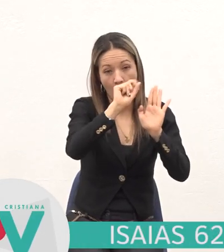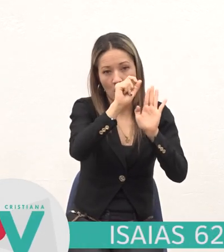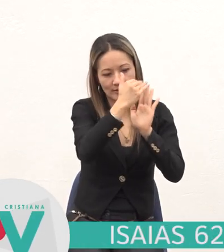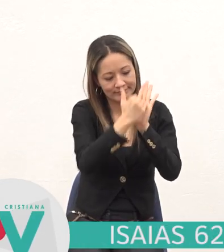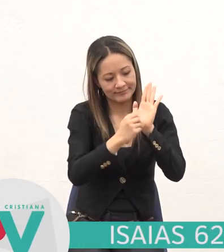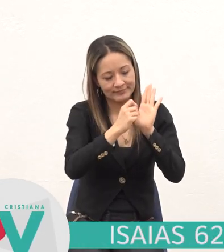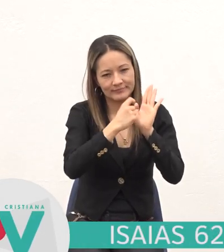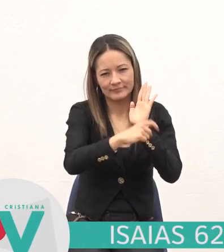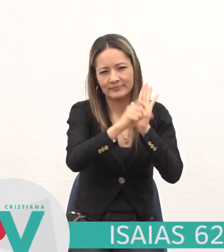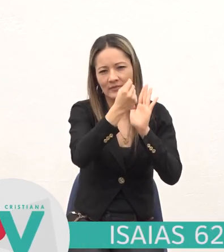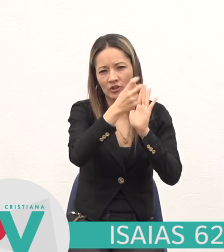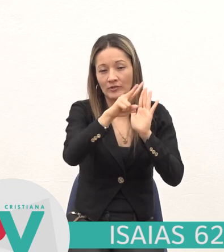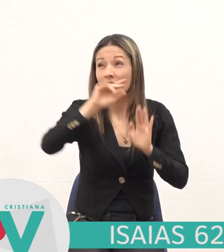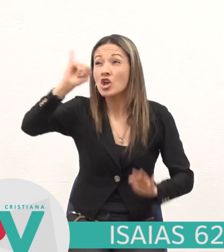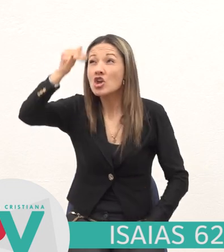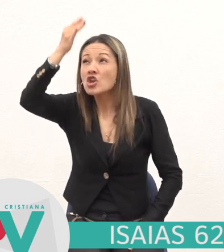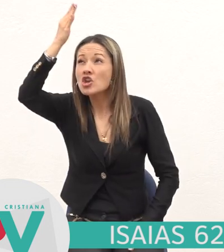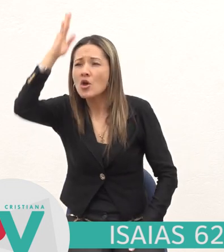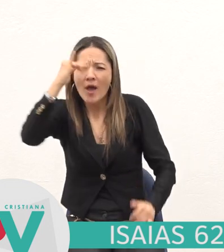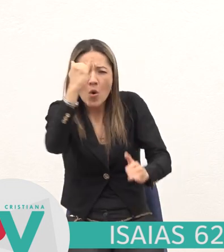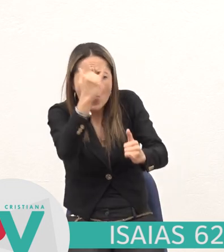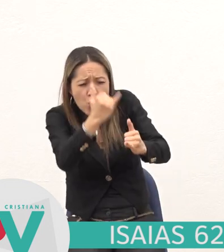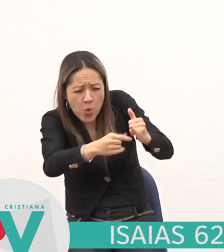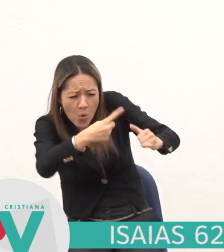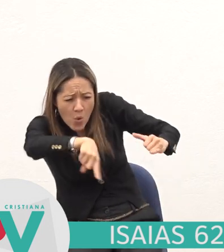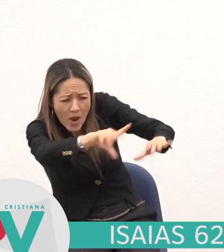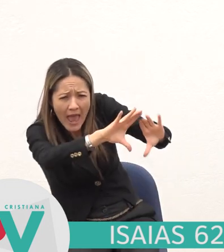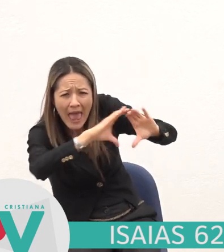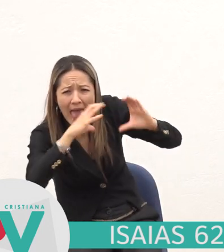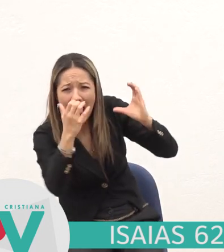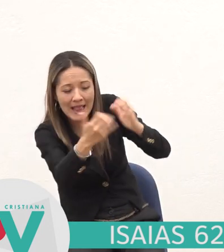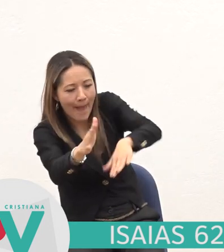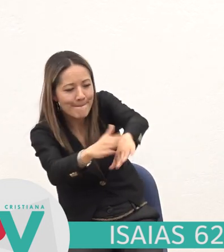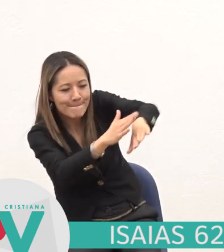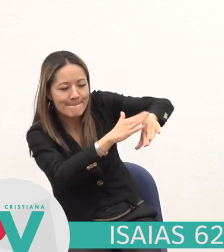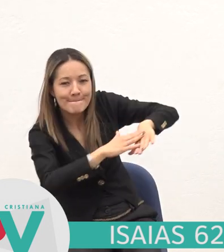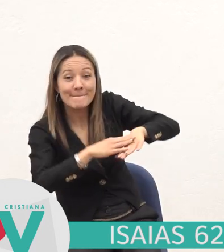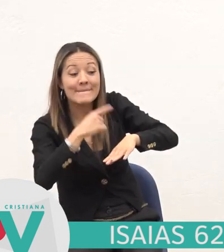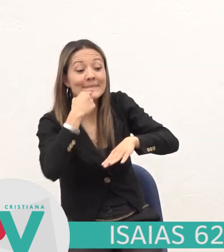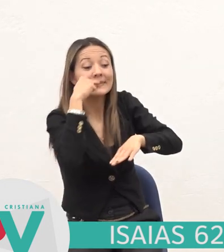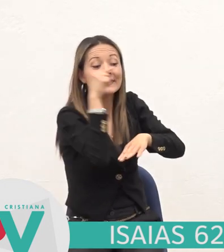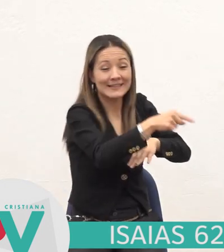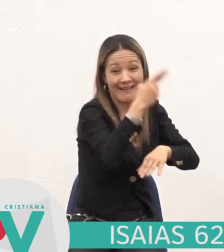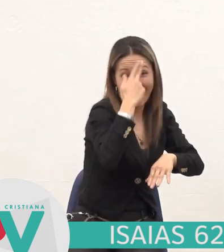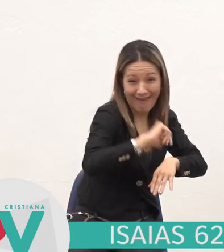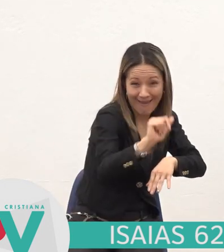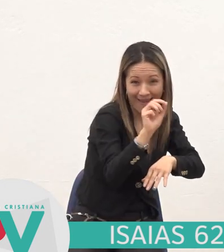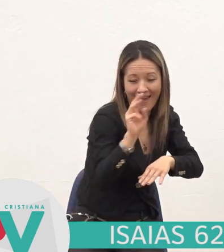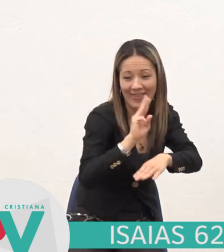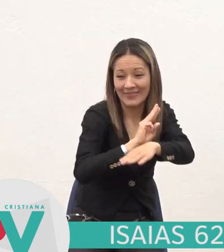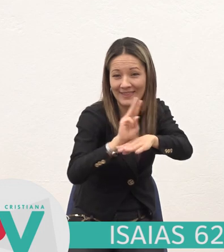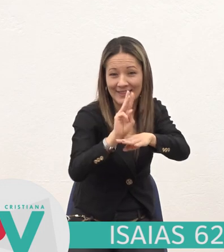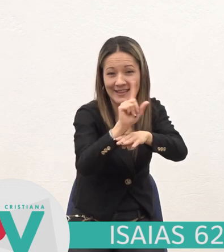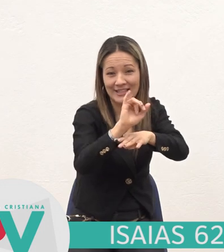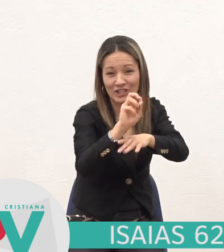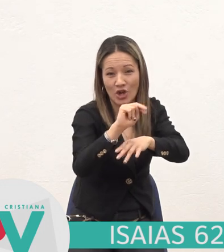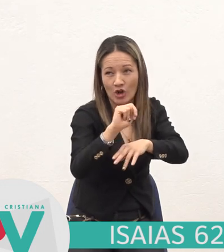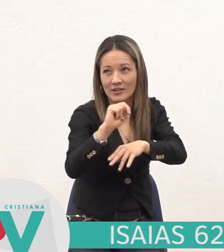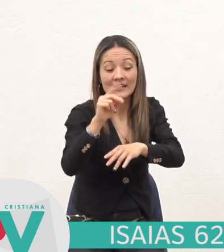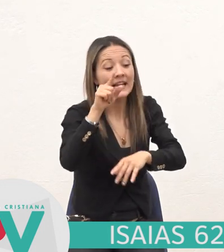ir hasta Lo último de la tierra Decida la hija de Sion He aquí Viene tu salvador He aquí Su recompensa con